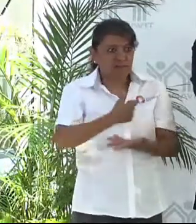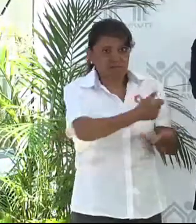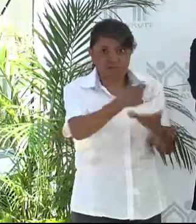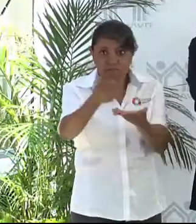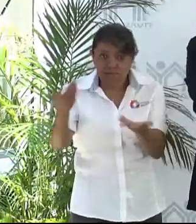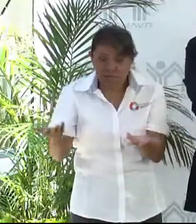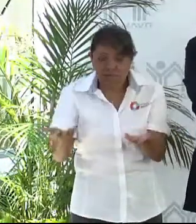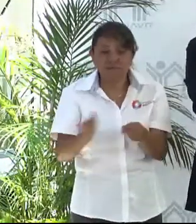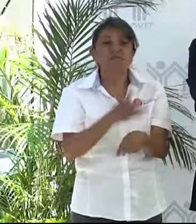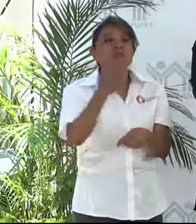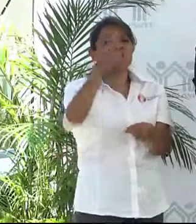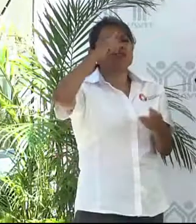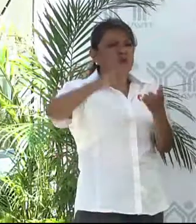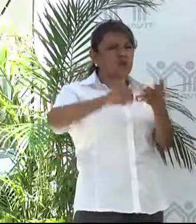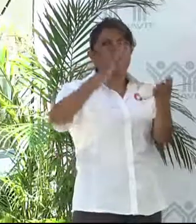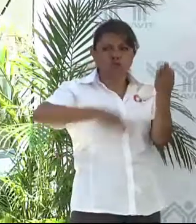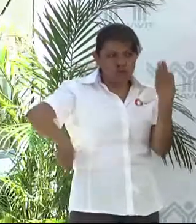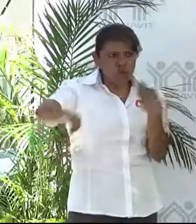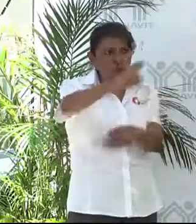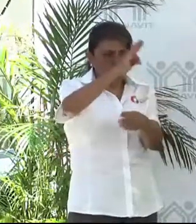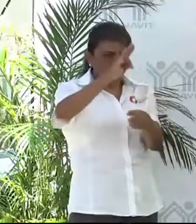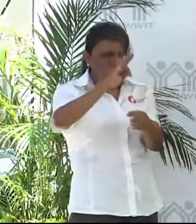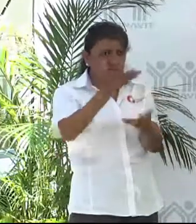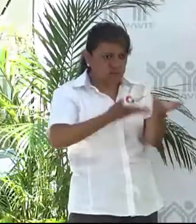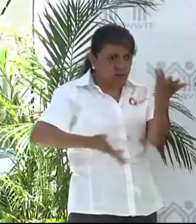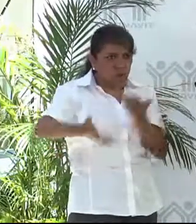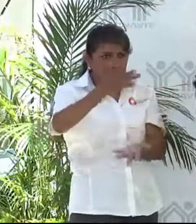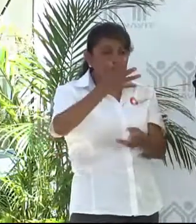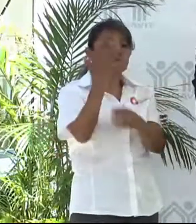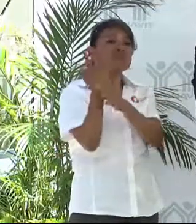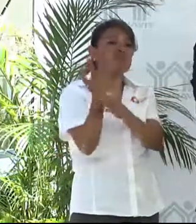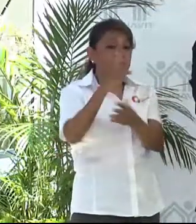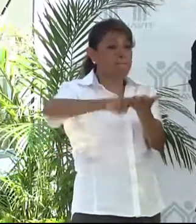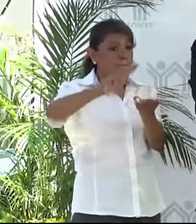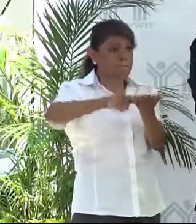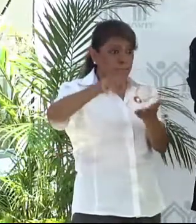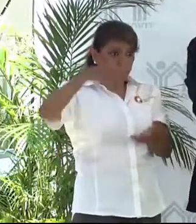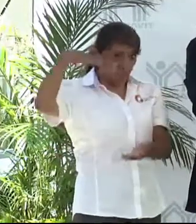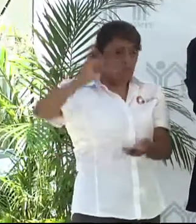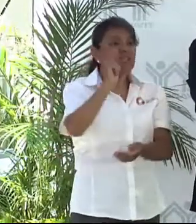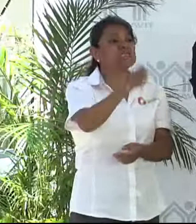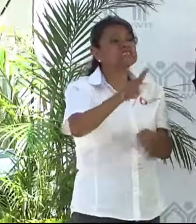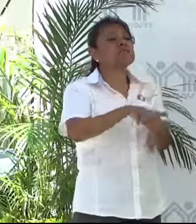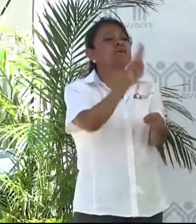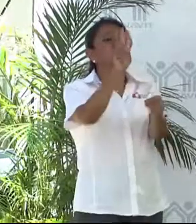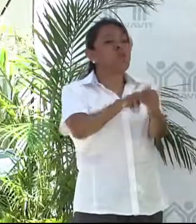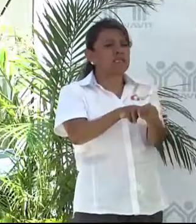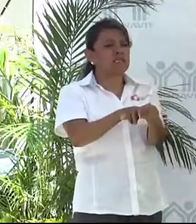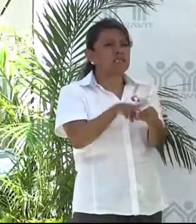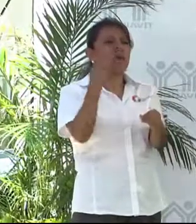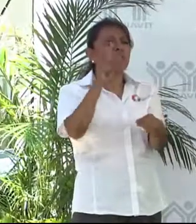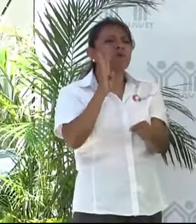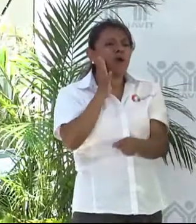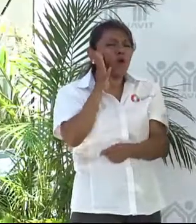Creo que compartimos todos que el principal valor de Morelos es su naturaleza. Y por una visión de corto